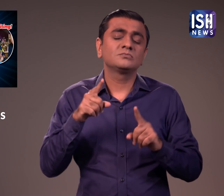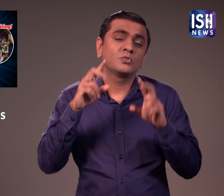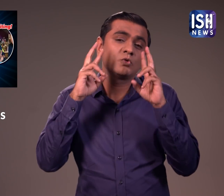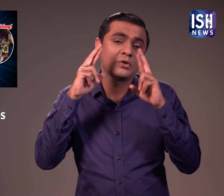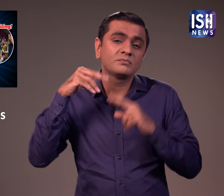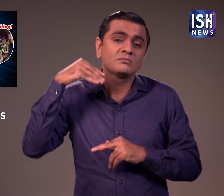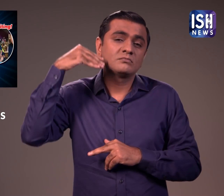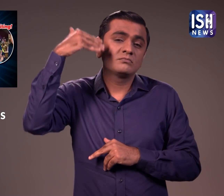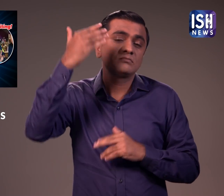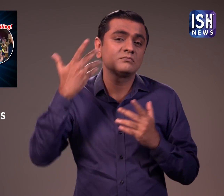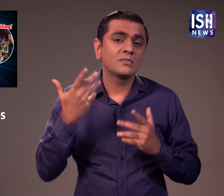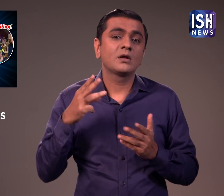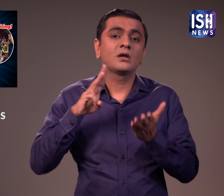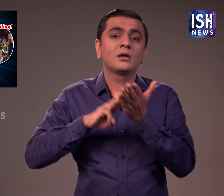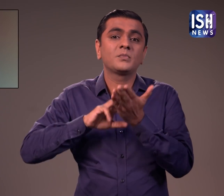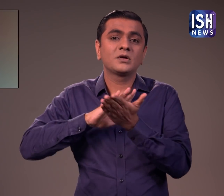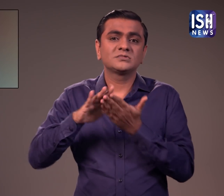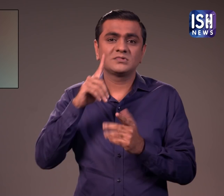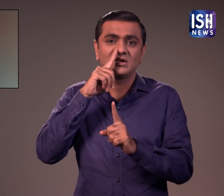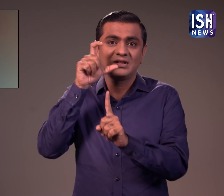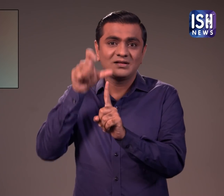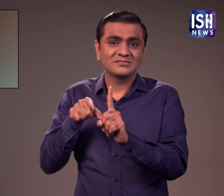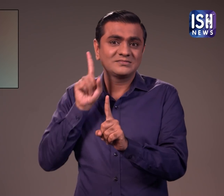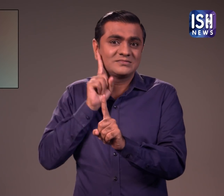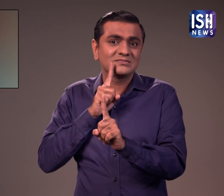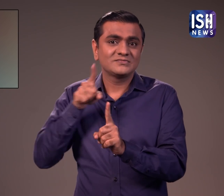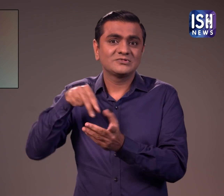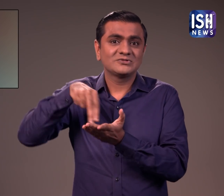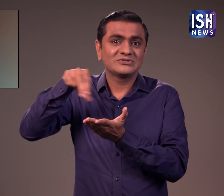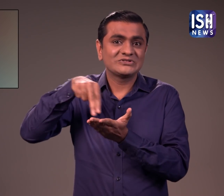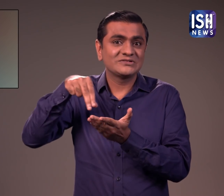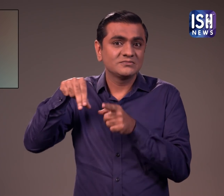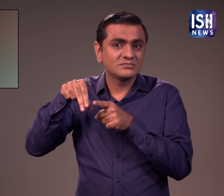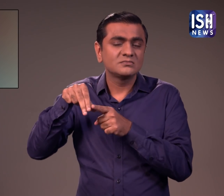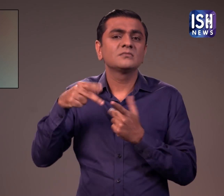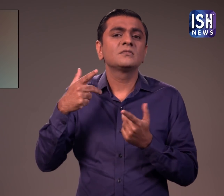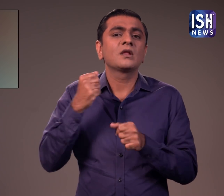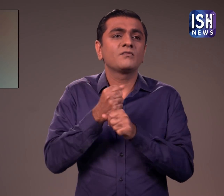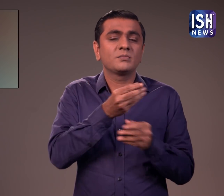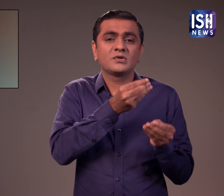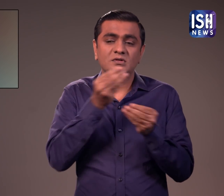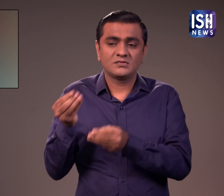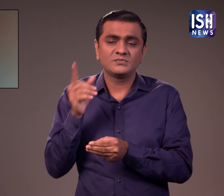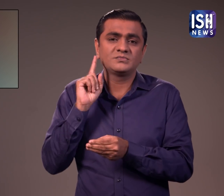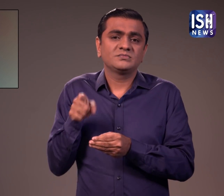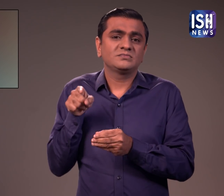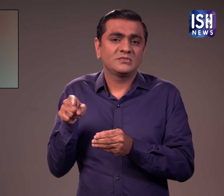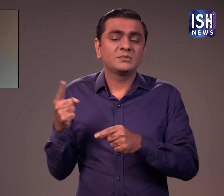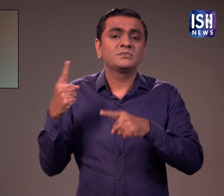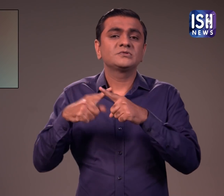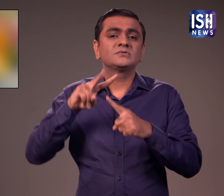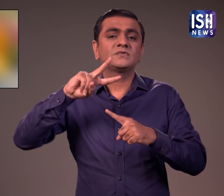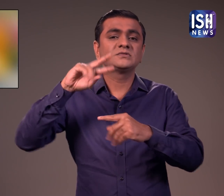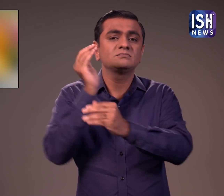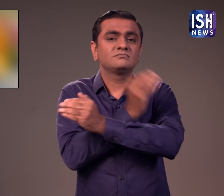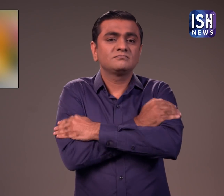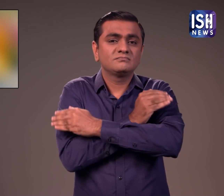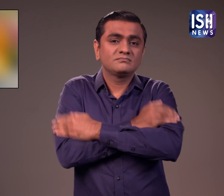हम यह भी उमीद करते हैं कि कर्णबदिर शत्रंच खिलाडी मलिका हांडा और कर्णबदिर पहलवान विरेंदर सिंग को सरकार द्वारा